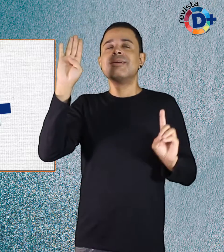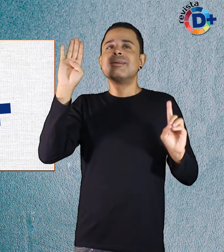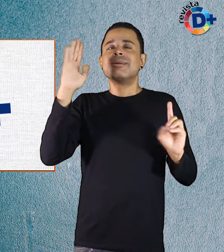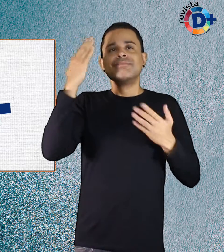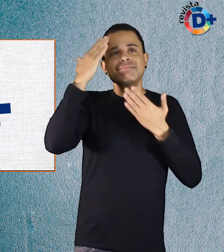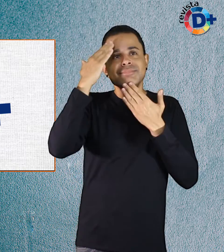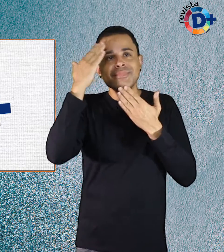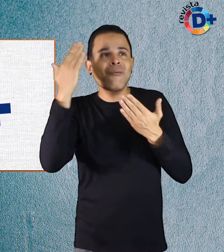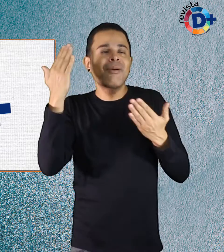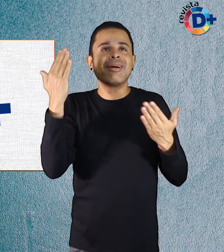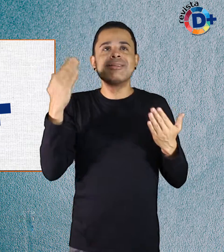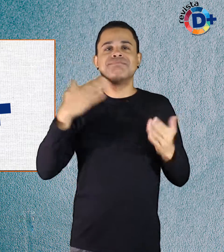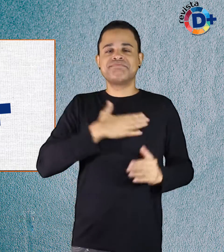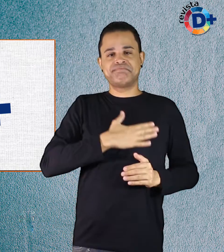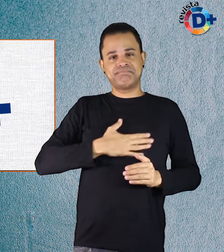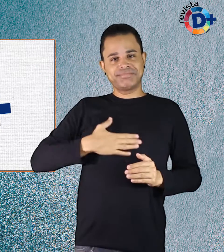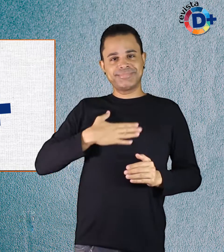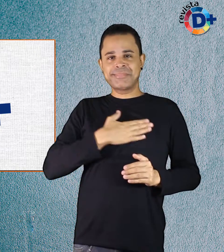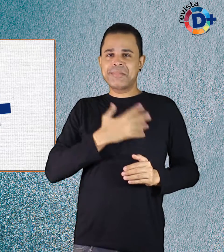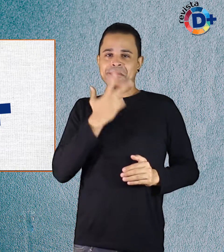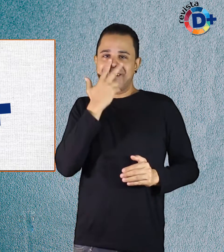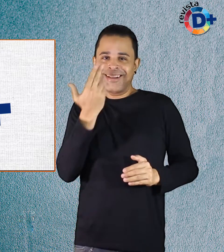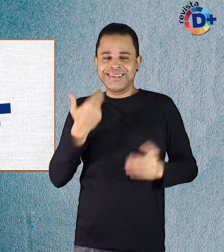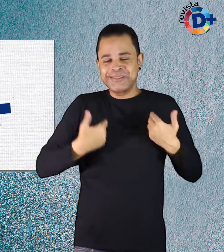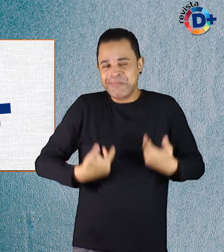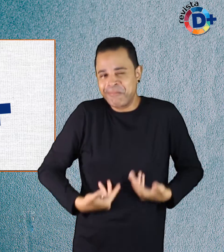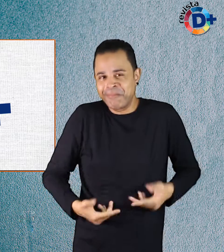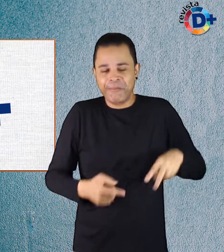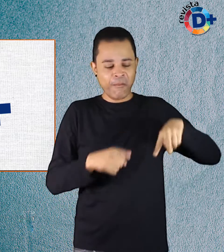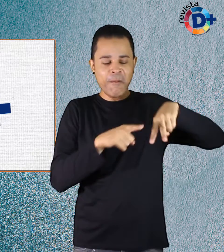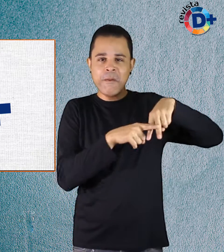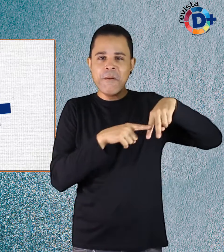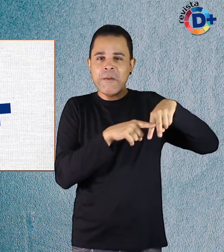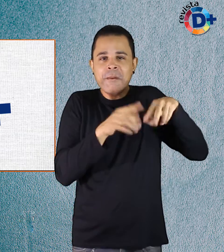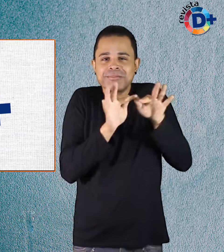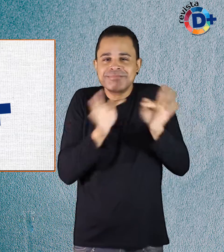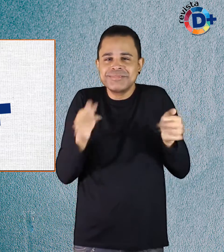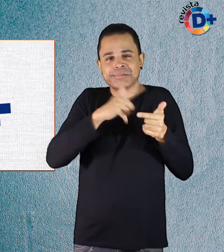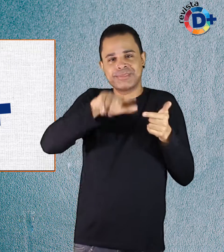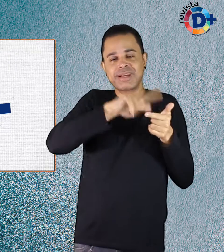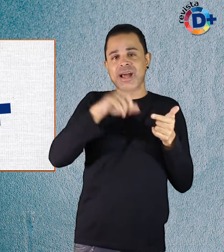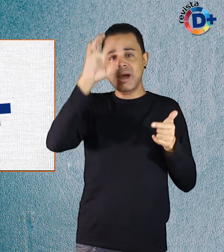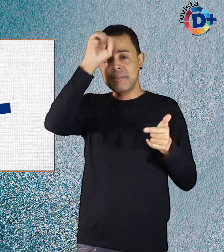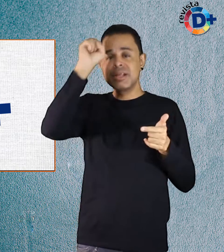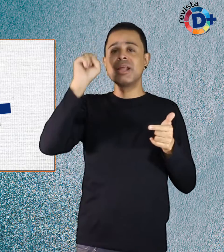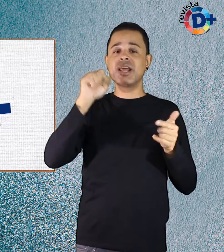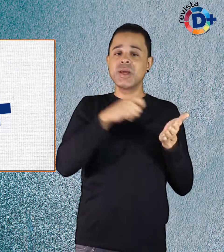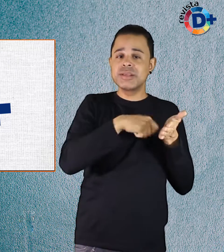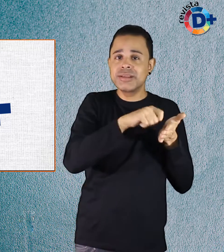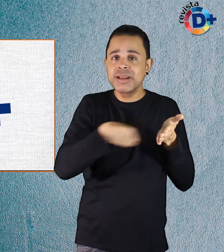coxa de frango, como diz, aprendeu a escrever, a digitar, nadar,